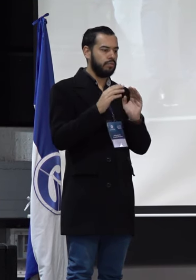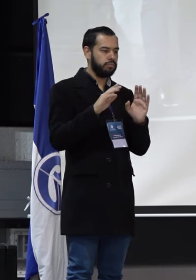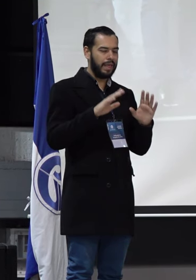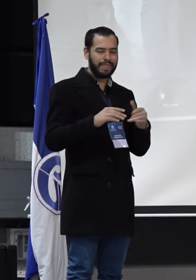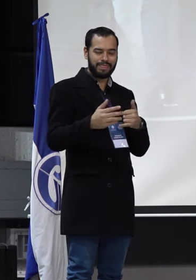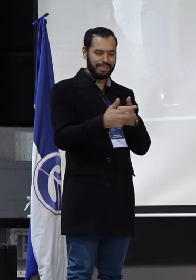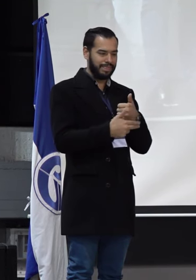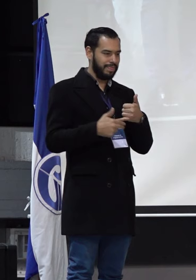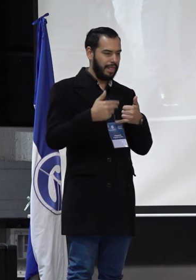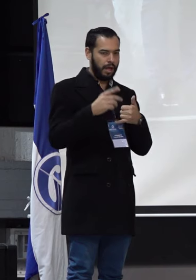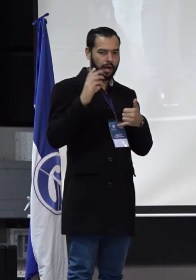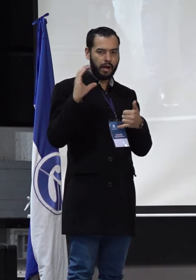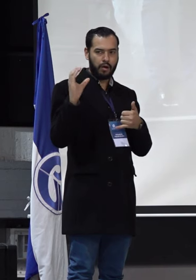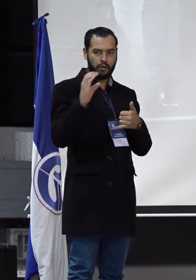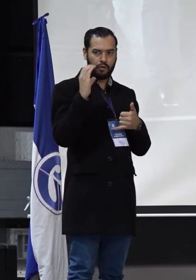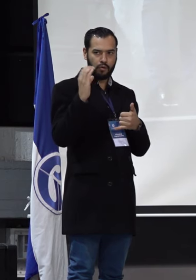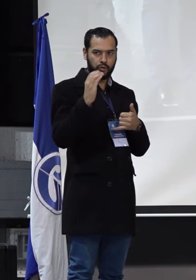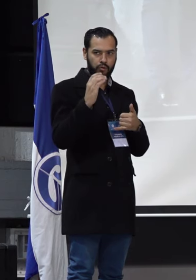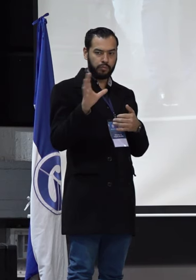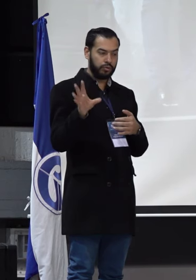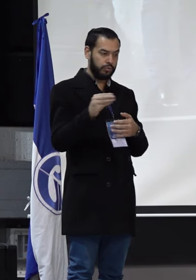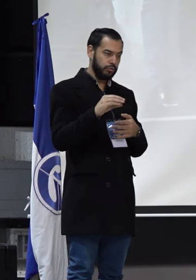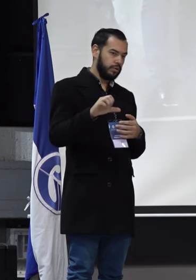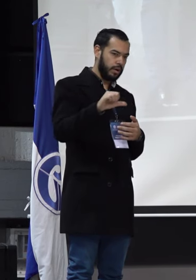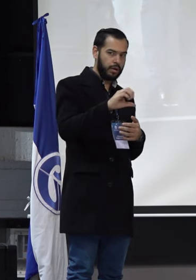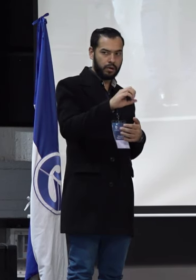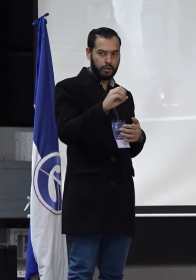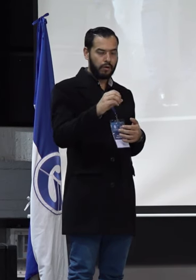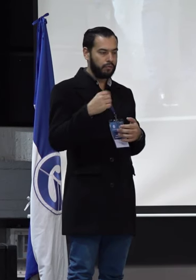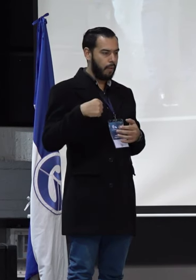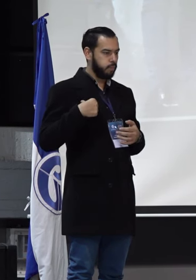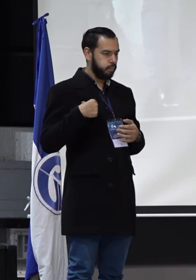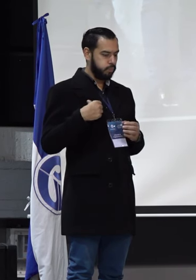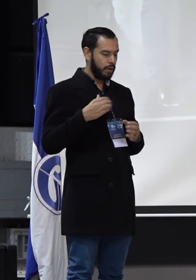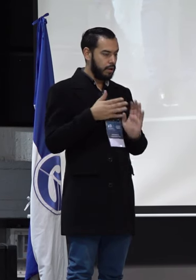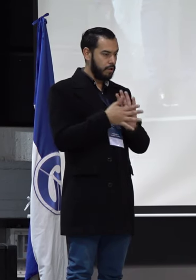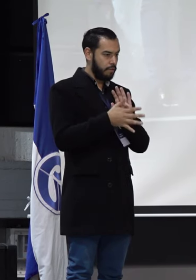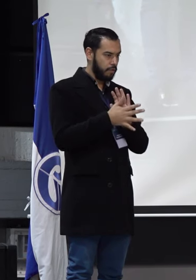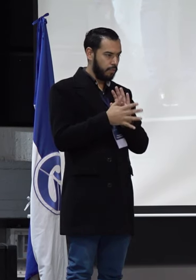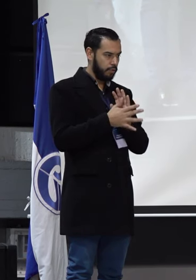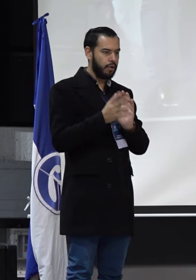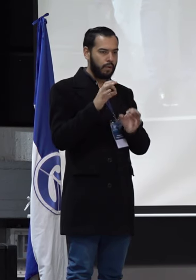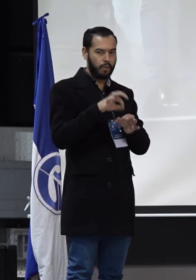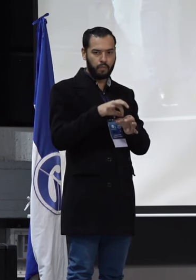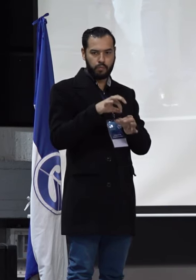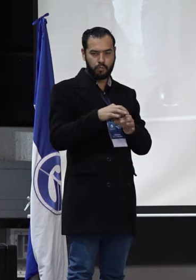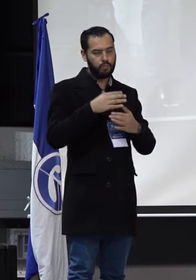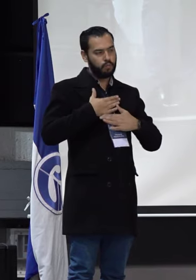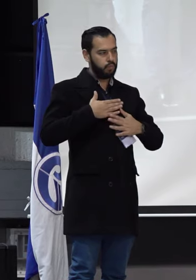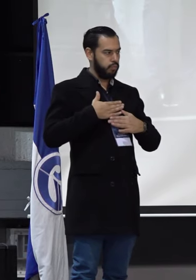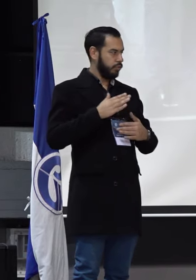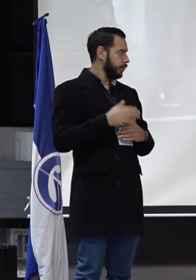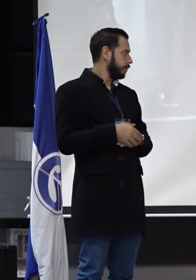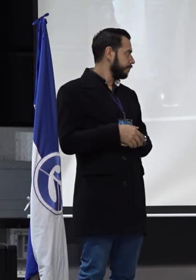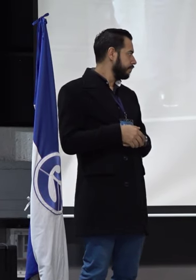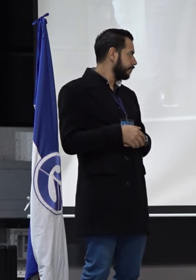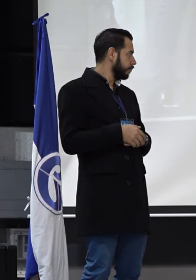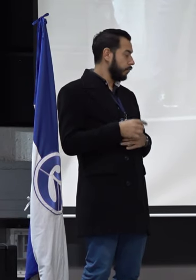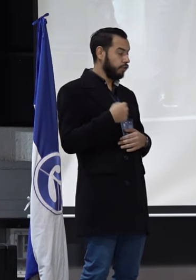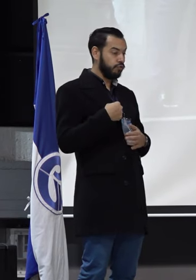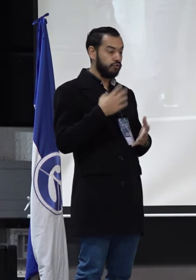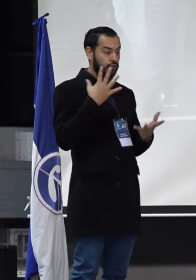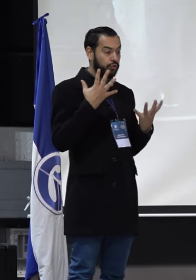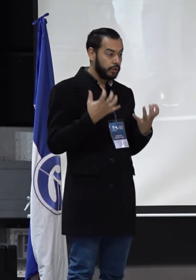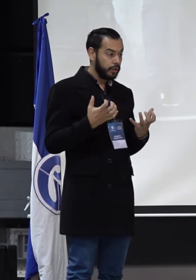donde todos y todas, además de tener la información, puedan votar con toda tranquilidad. Yo